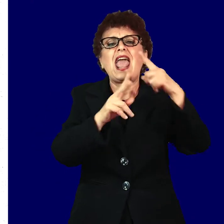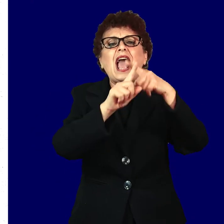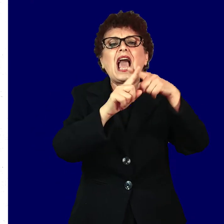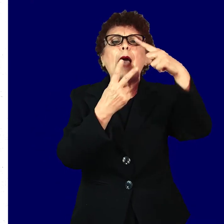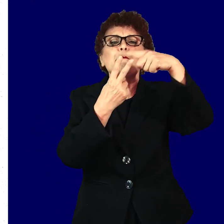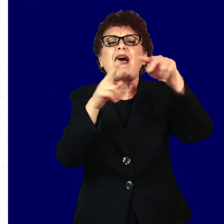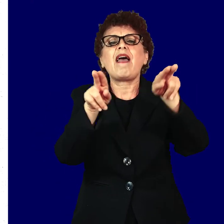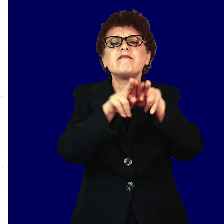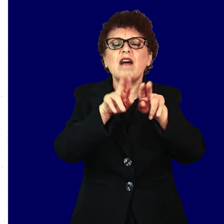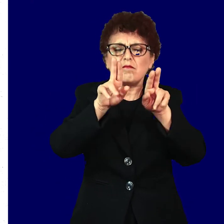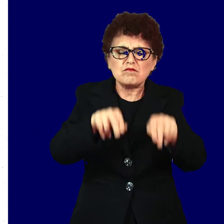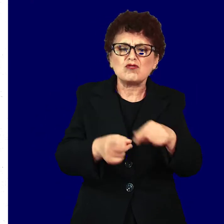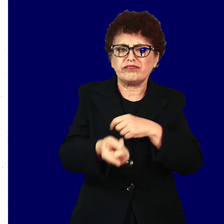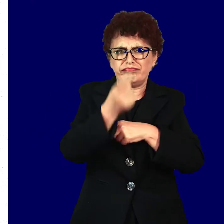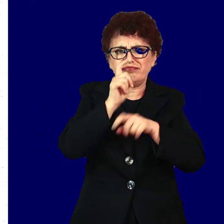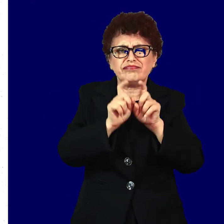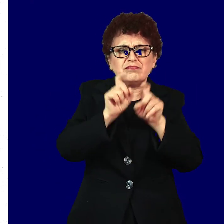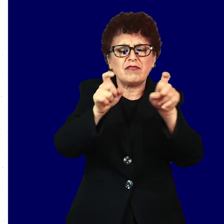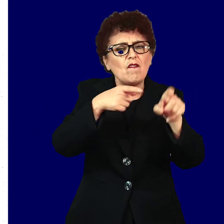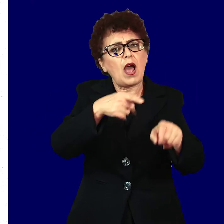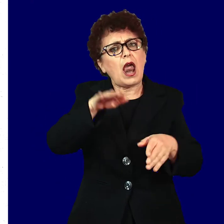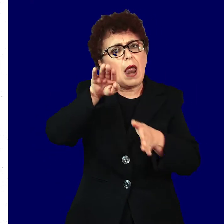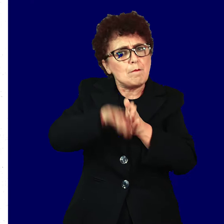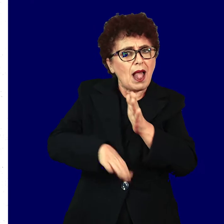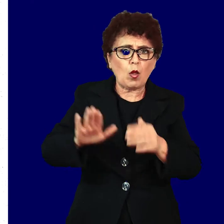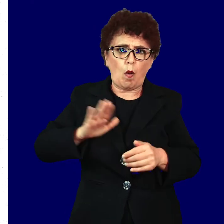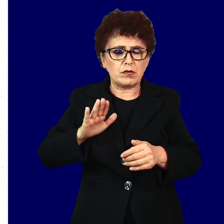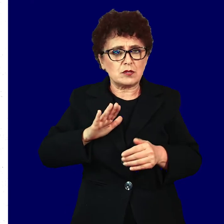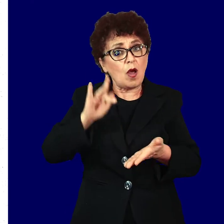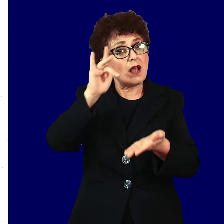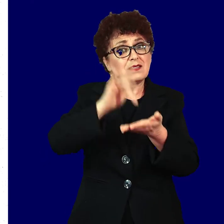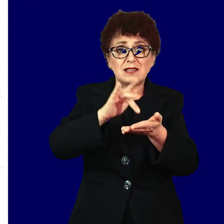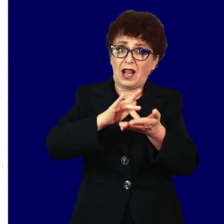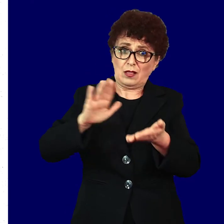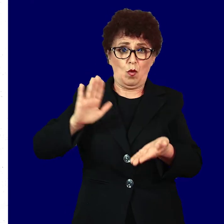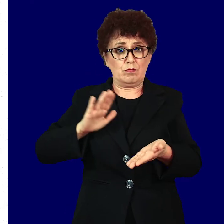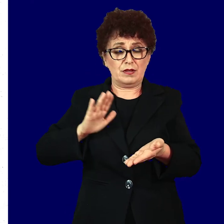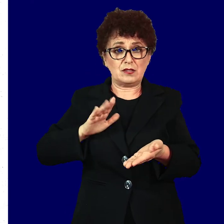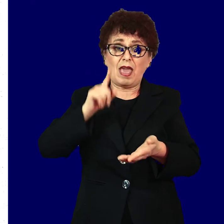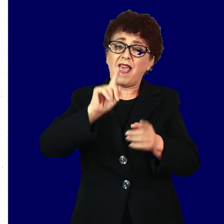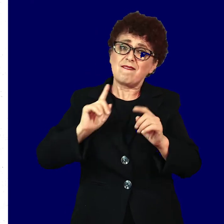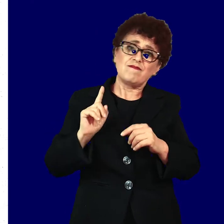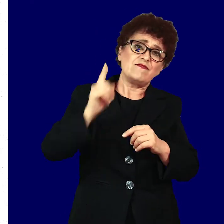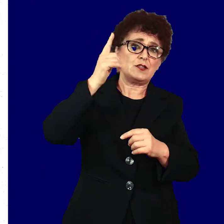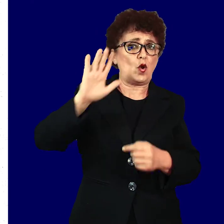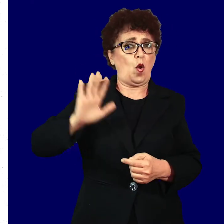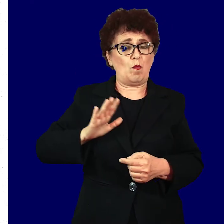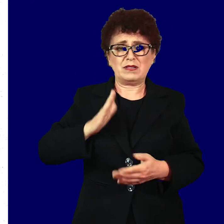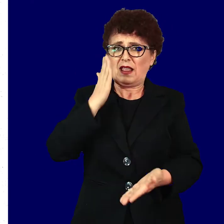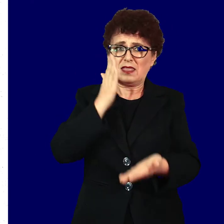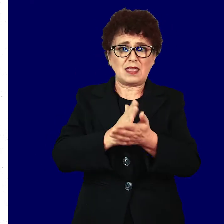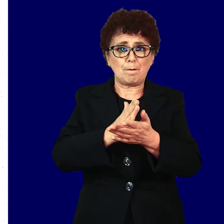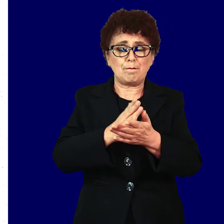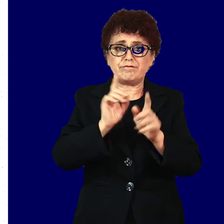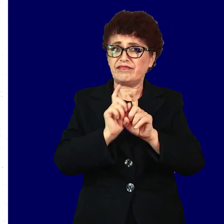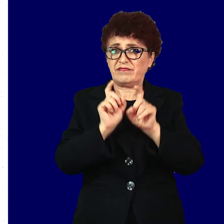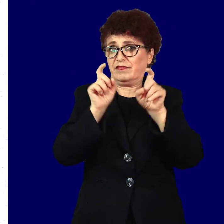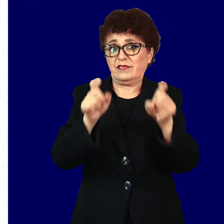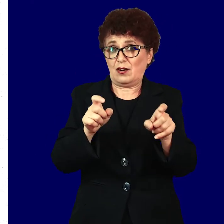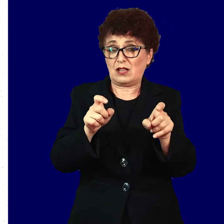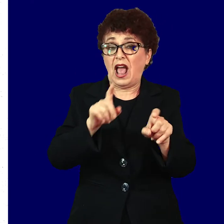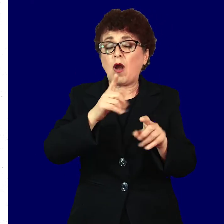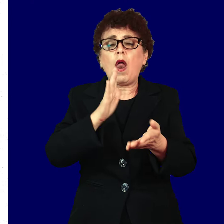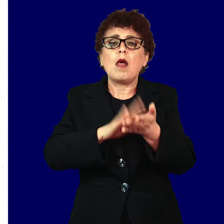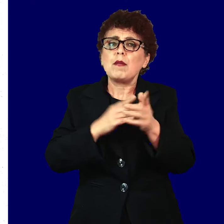вирус кои можат да бидат нискоризични типови, Средноризични типови и високоризични типови. Во